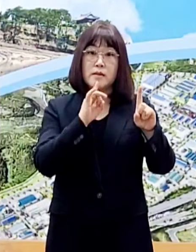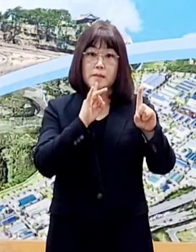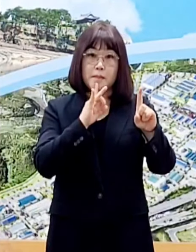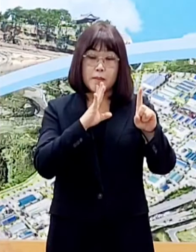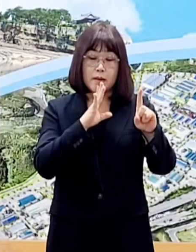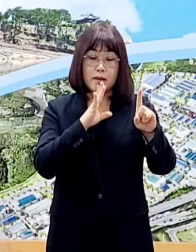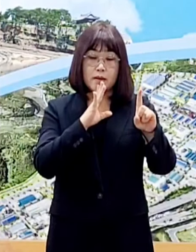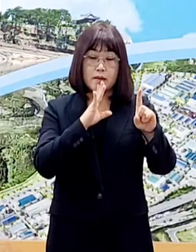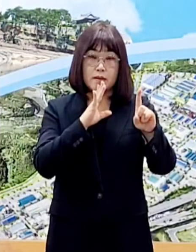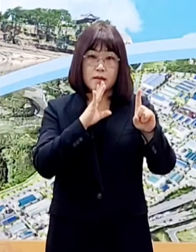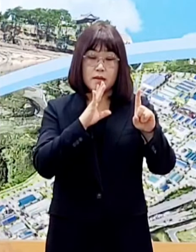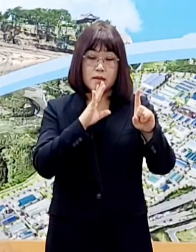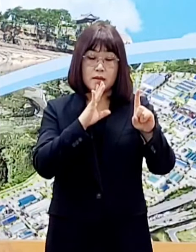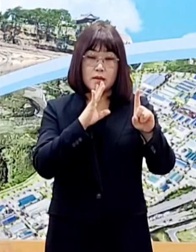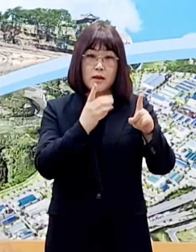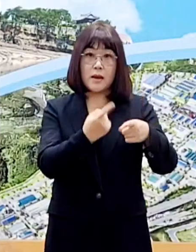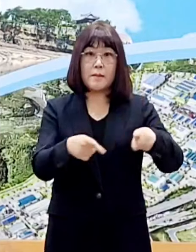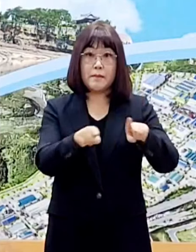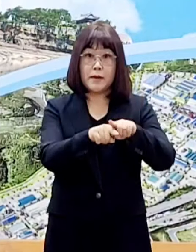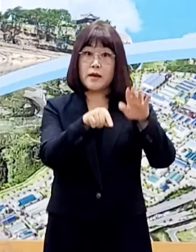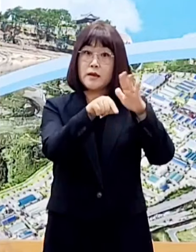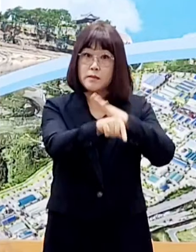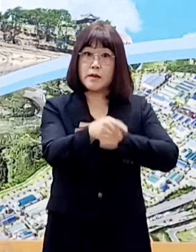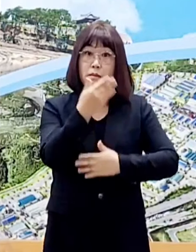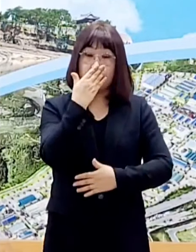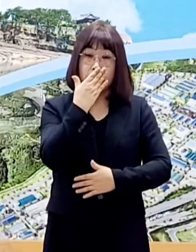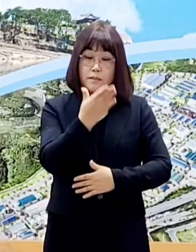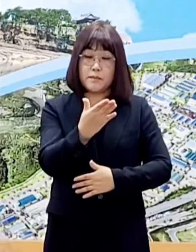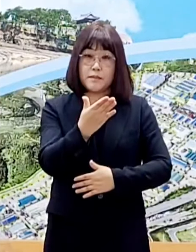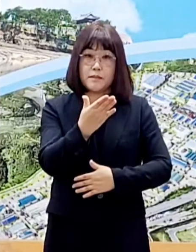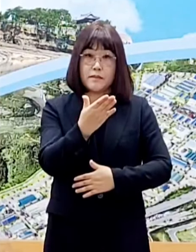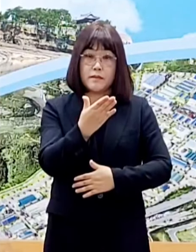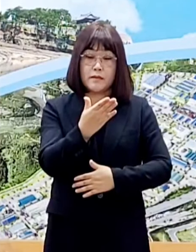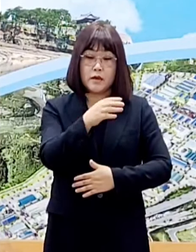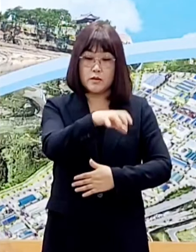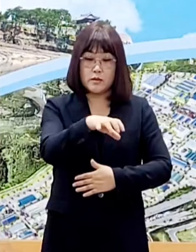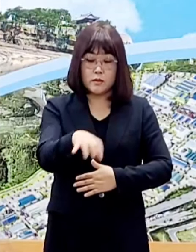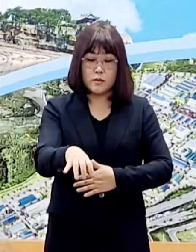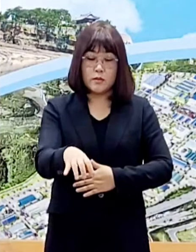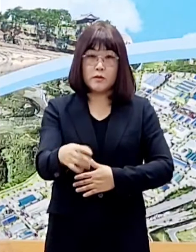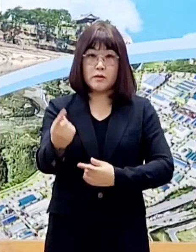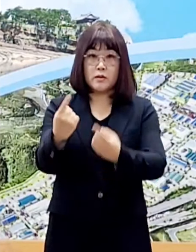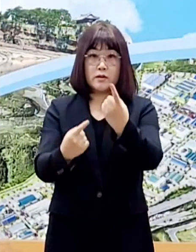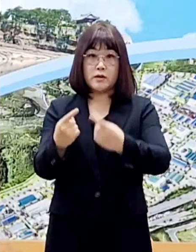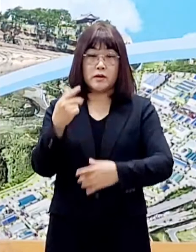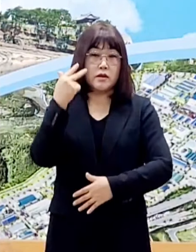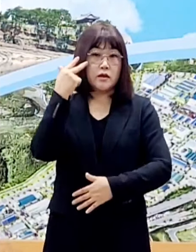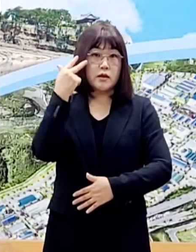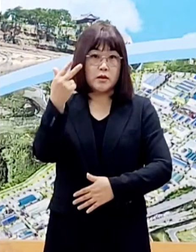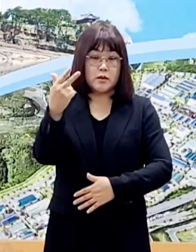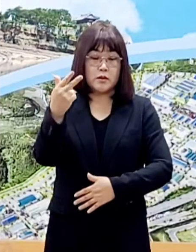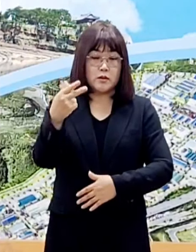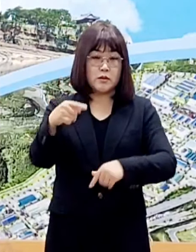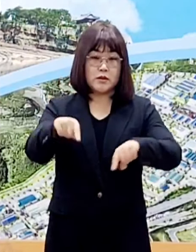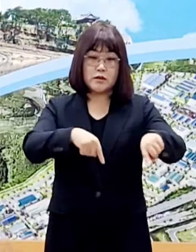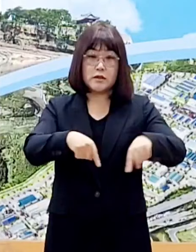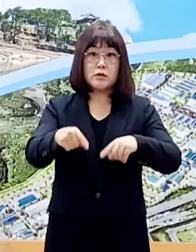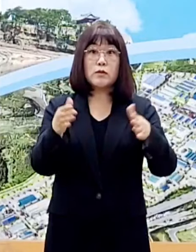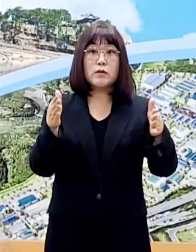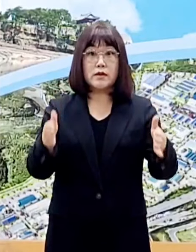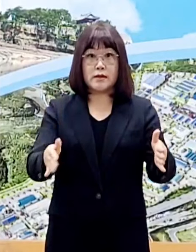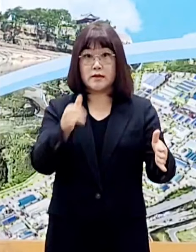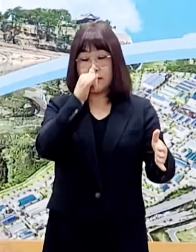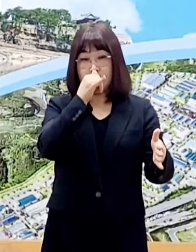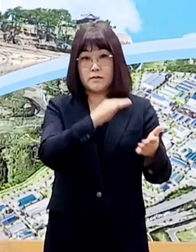입장이 허용되며 현장 적응을 위해 일주일의 계도기간이 적용됩니다.